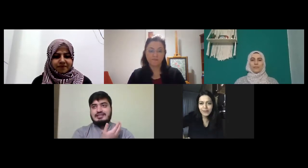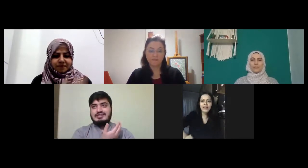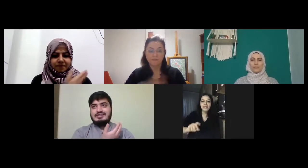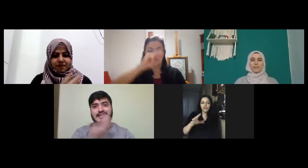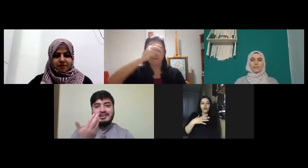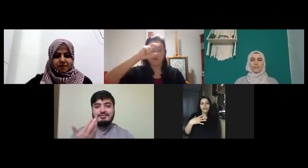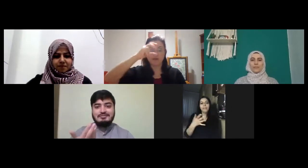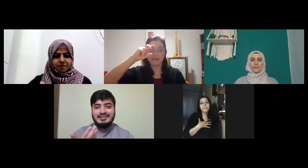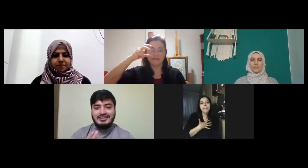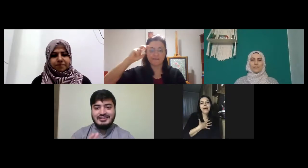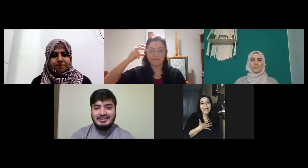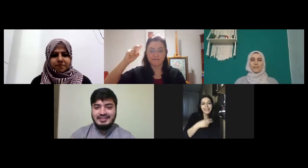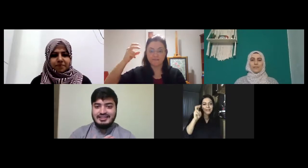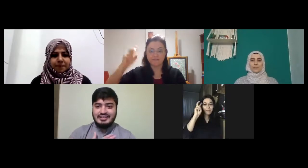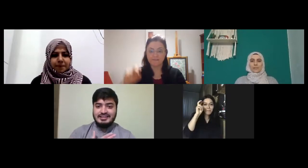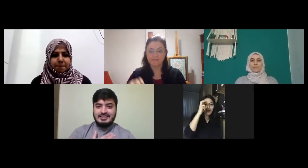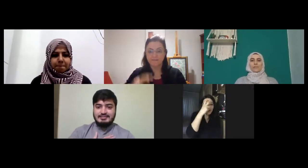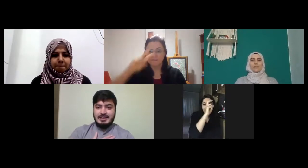severim ben maviyi